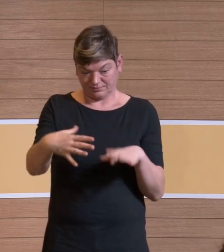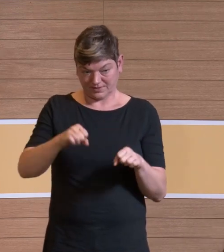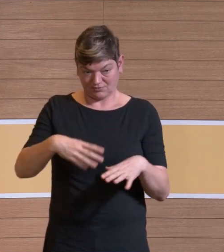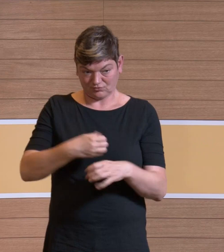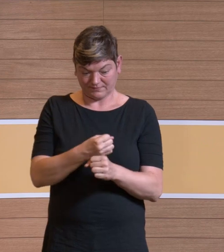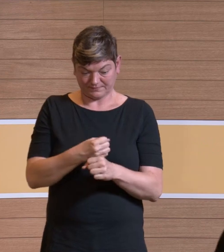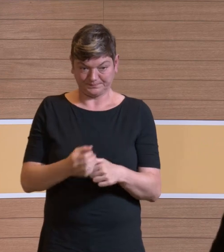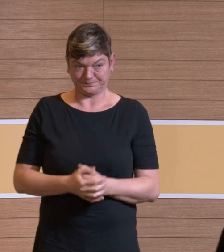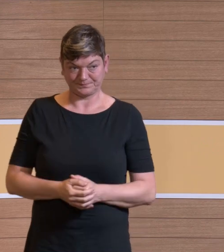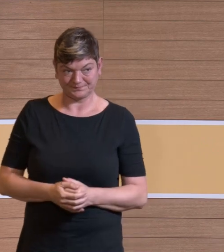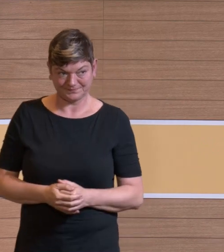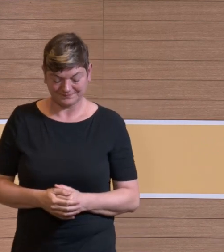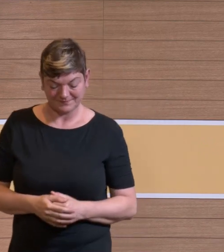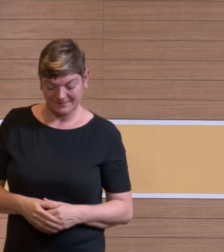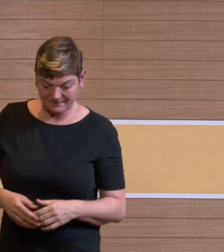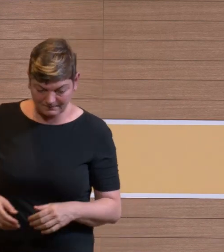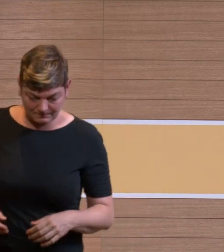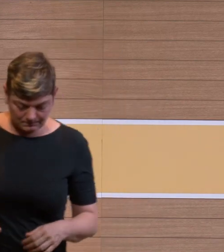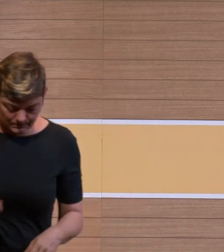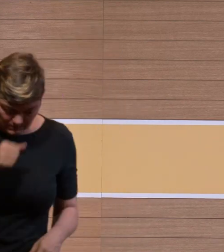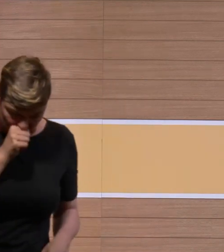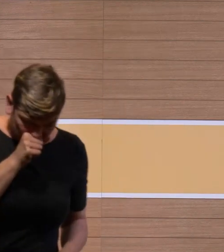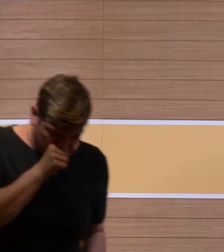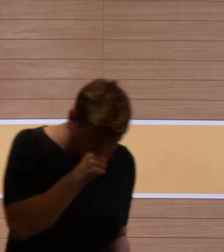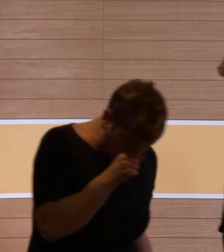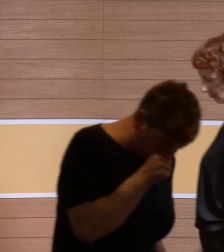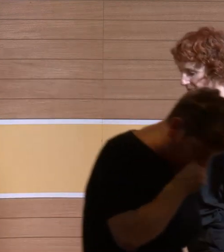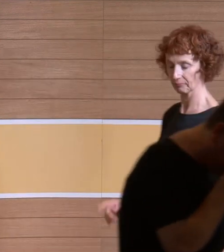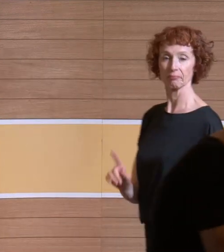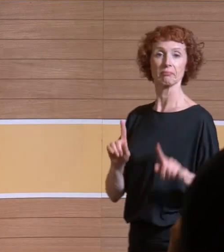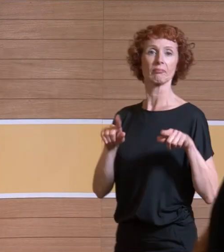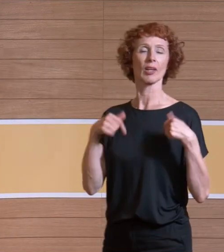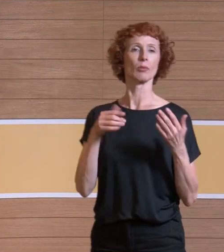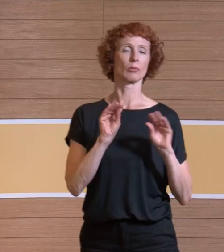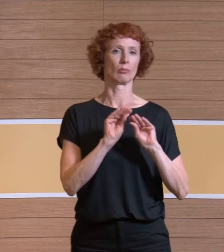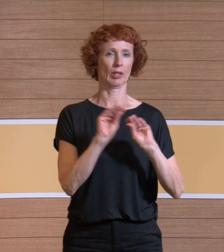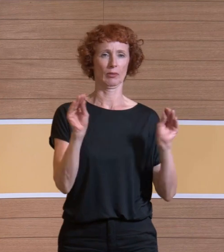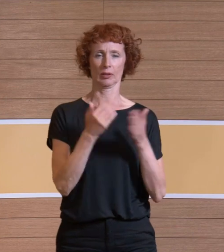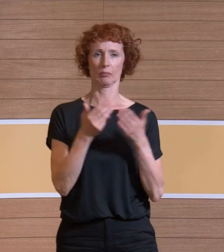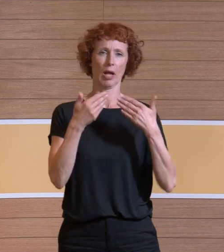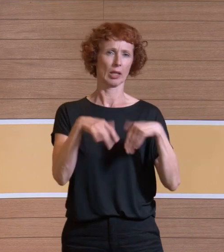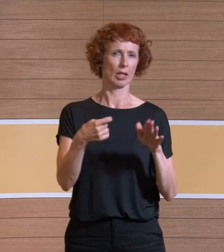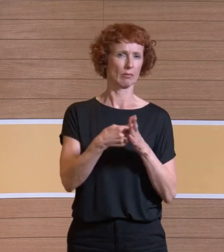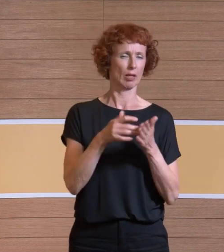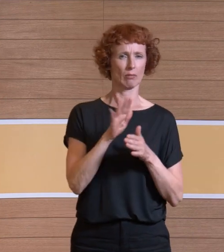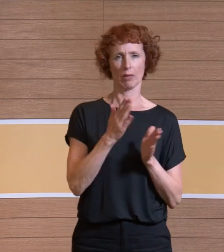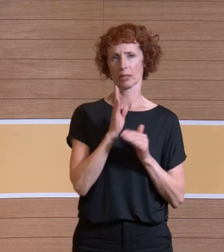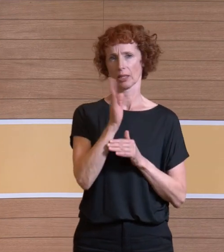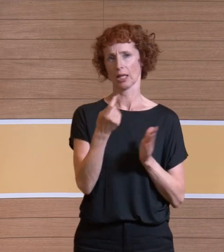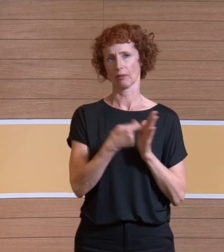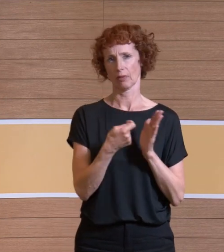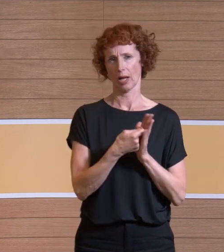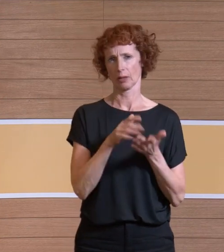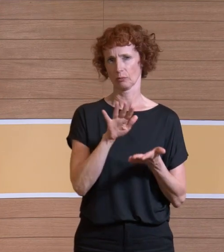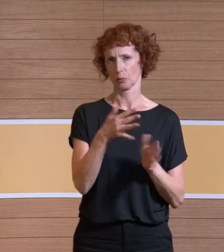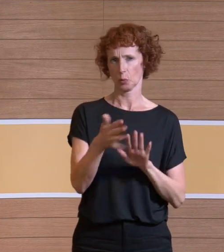Und zusätzlich gibt es noch den Hinweis auf einzelne Tätigkeiten. Das ist eher so, nicht als Grenzwert, sondern eher als Richtwert zu sehen, dass